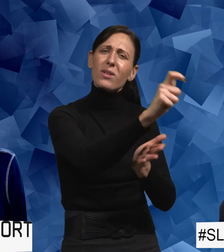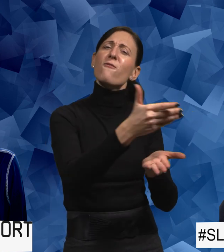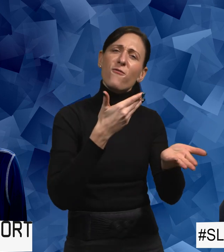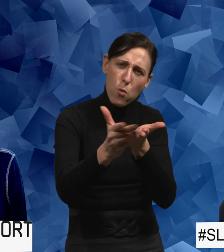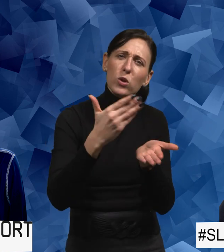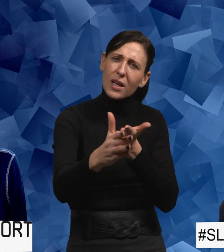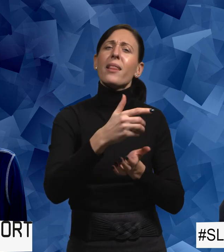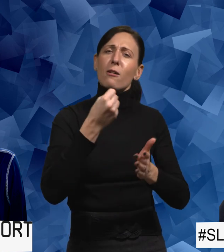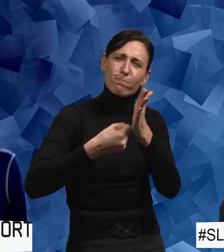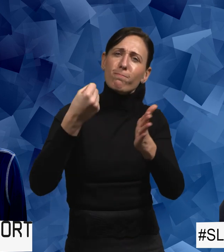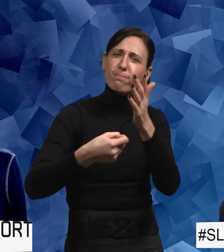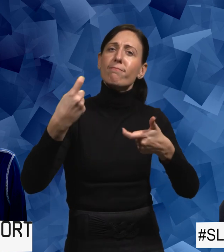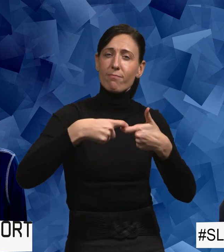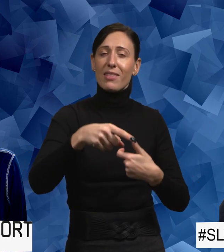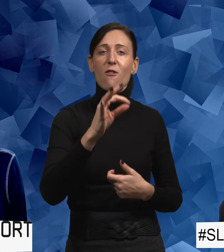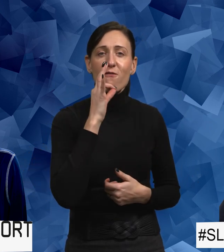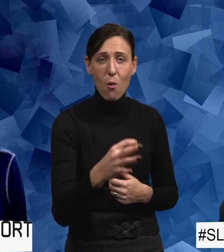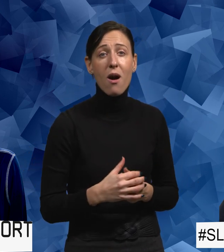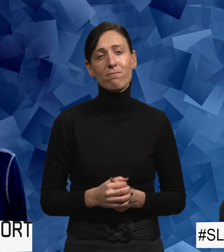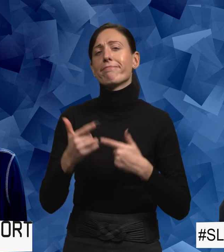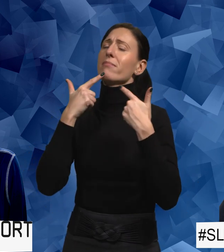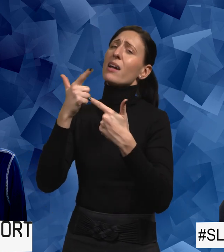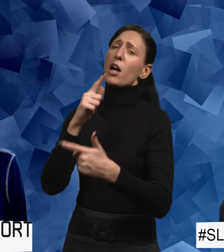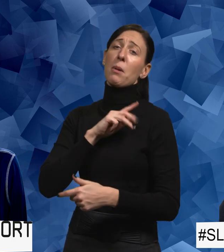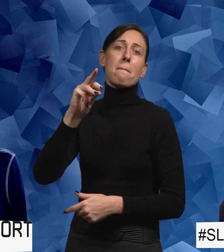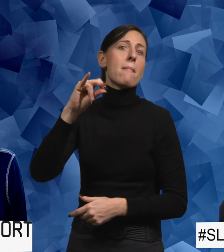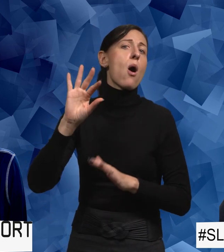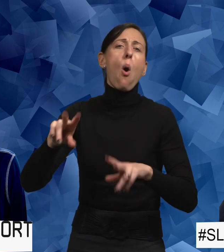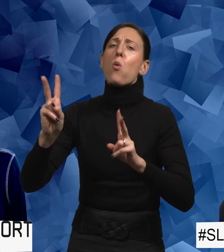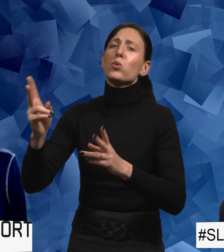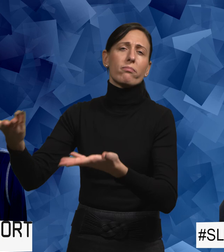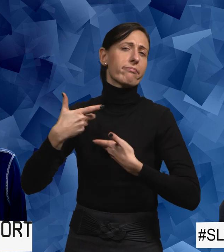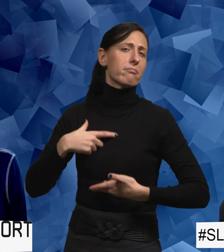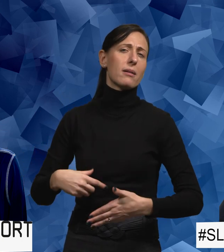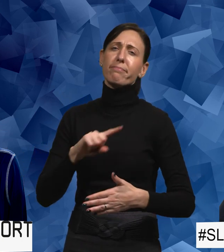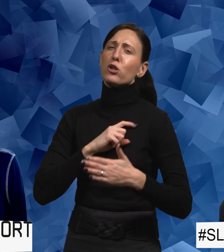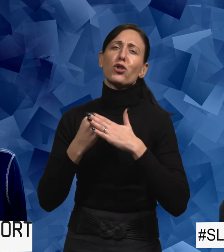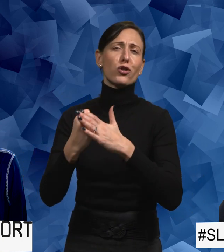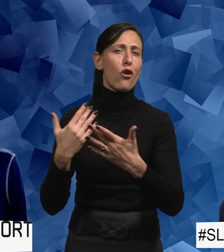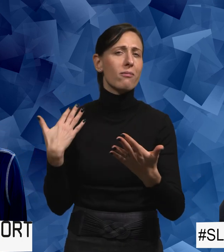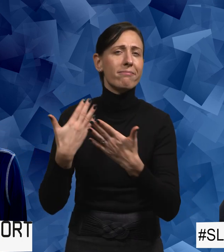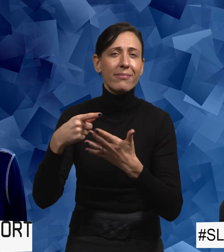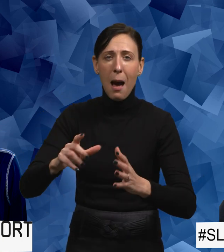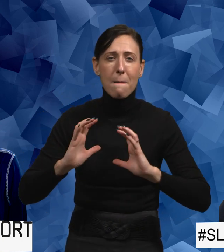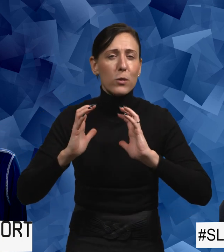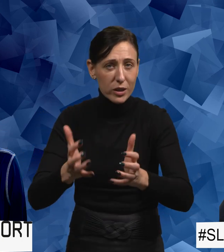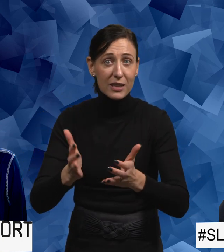fortsätt som du gör och jobbar med den här frågan. Tack så jättemycket. Och Maria har ju varit en fantastisk studie genom hela den här processen. Och ja,